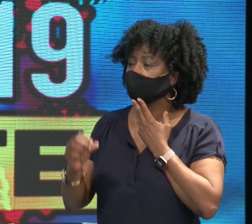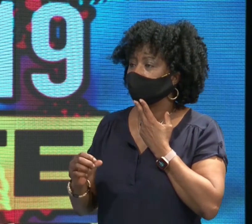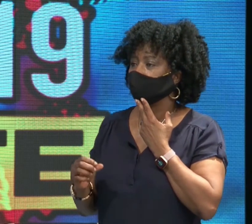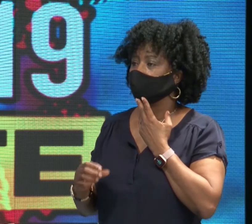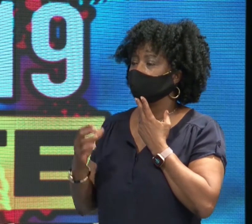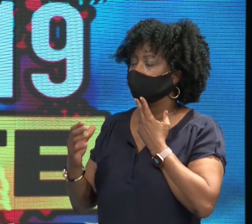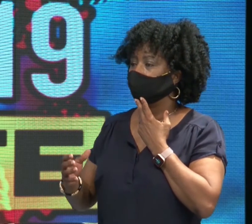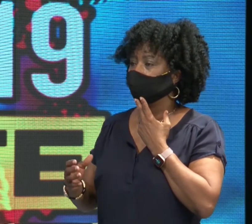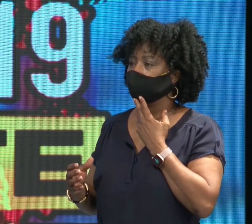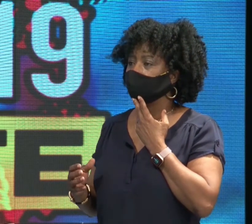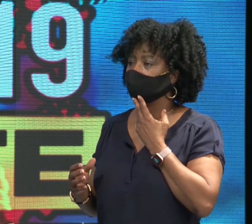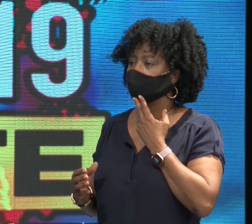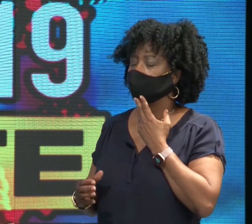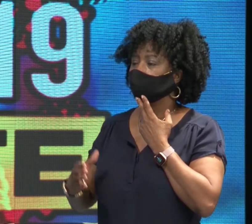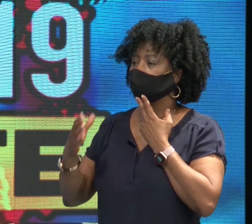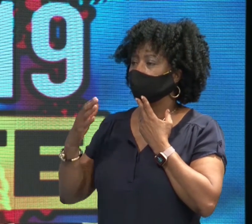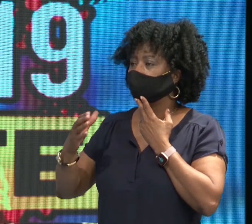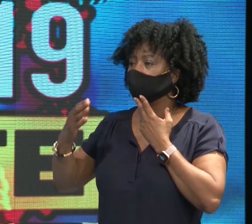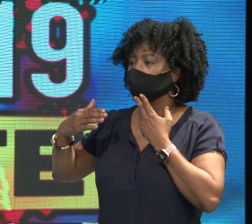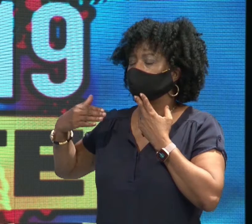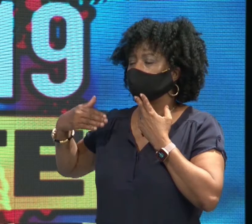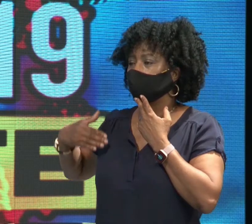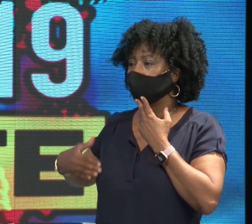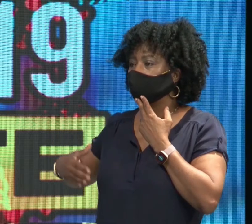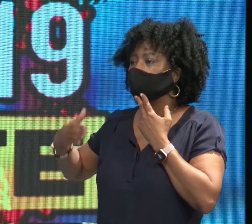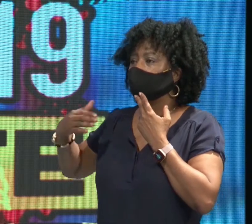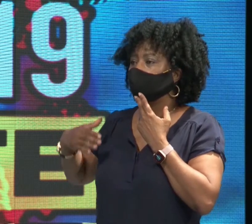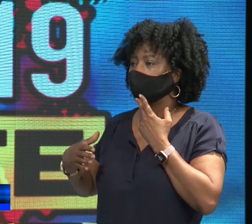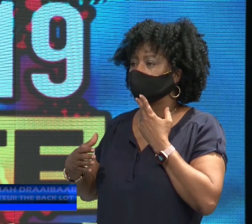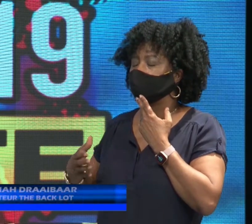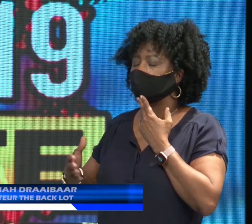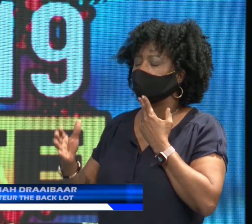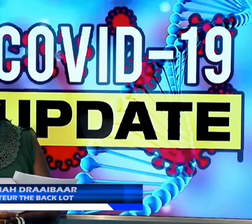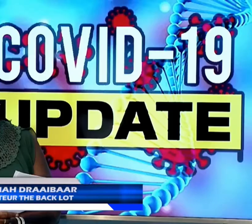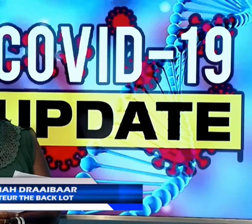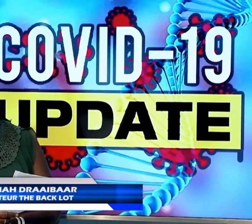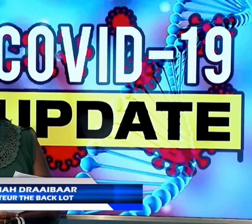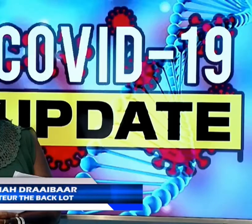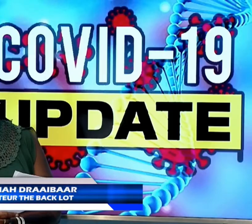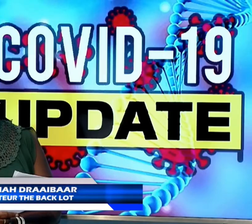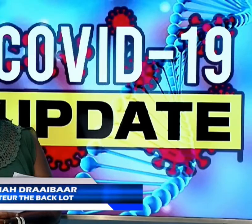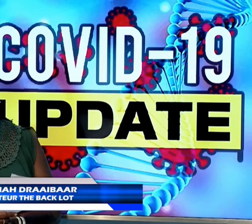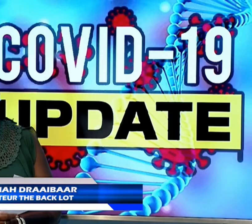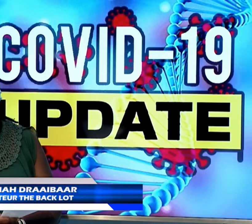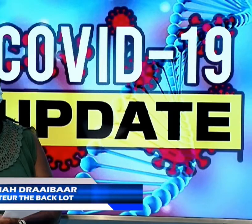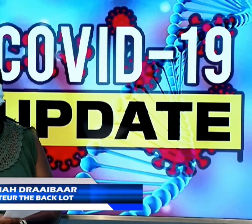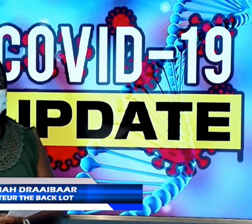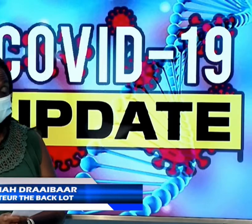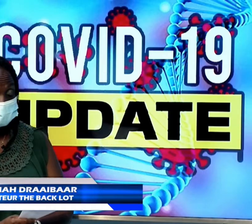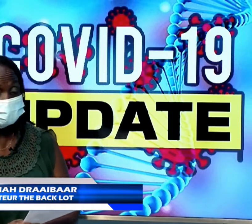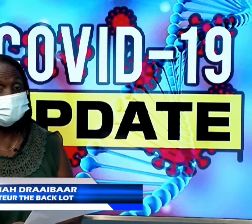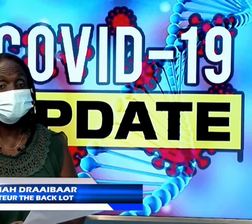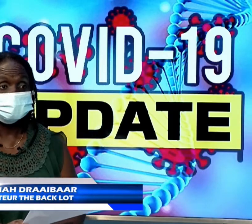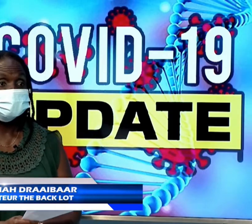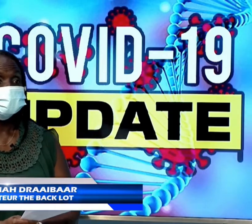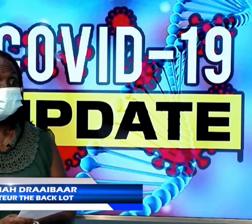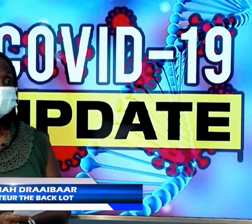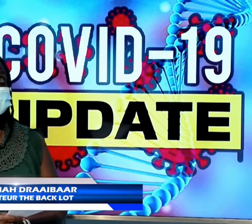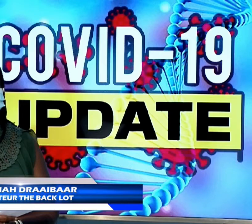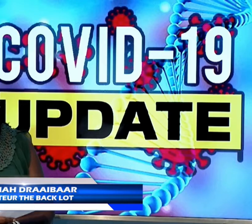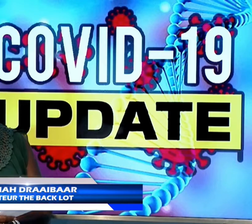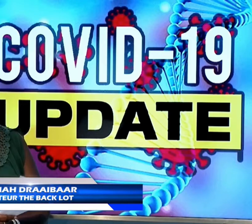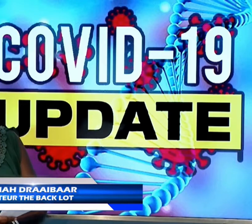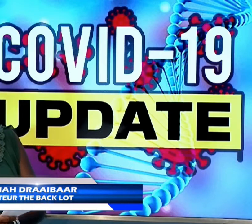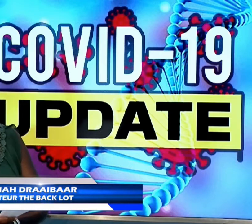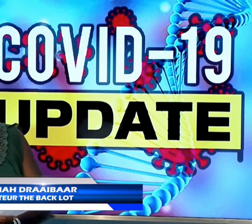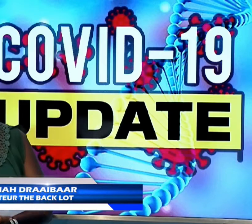Elke patiënt die behandeld wordt, wordt behandeld door een verpleegkundige of een arts die helemaal, als hij besmettelijk is, beschermd moet